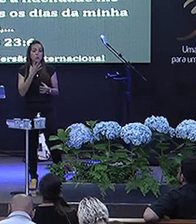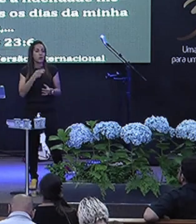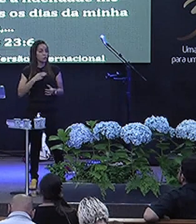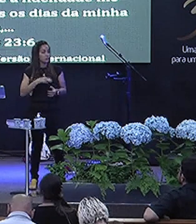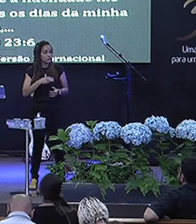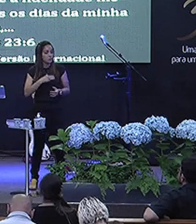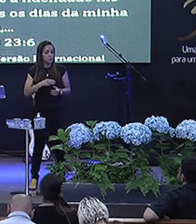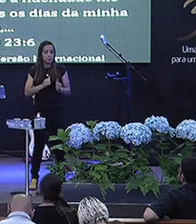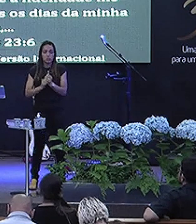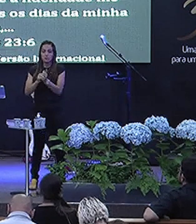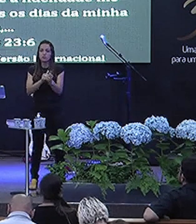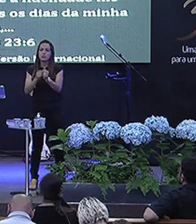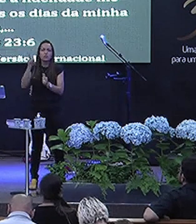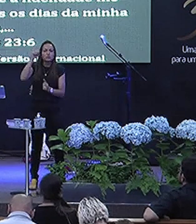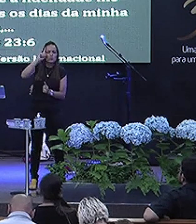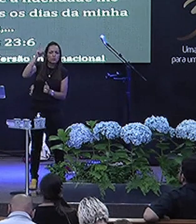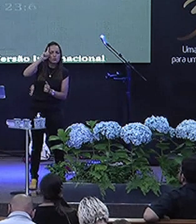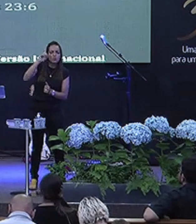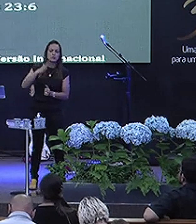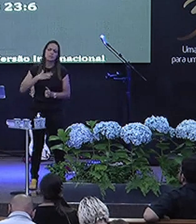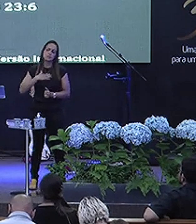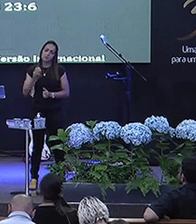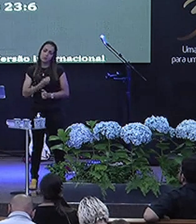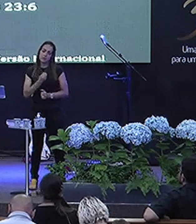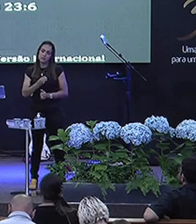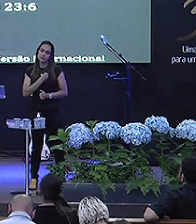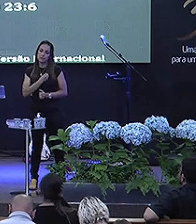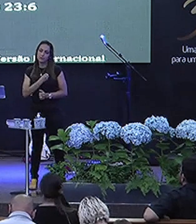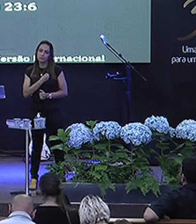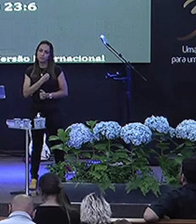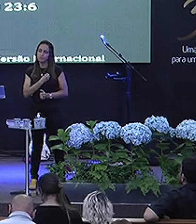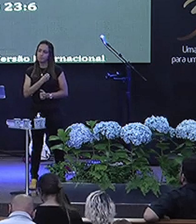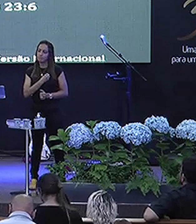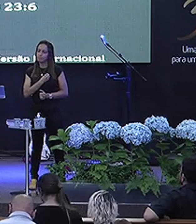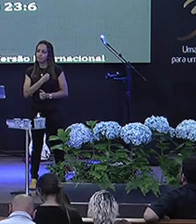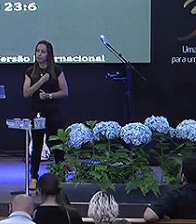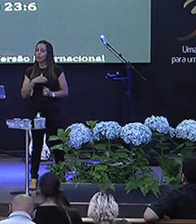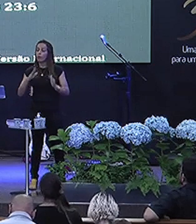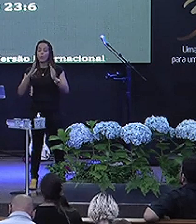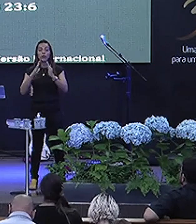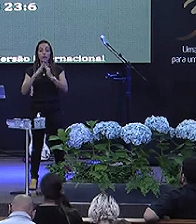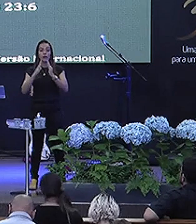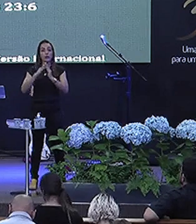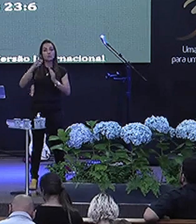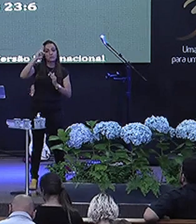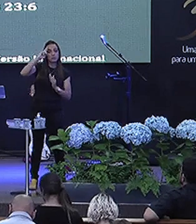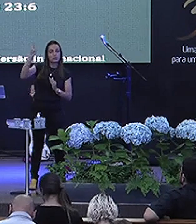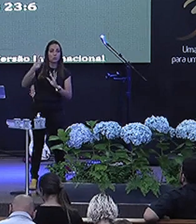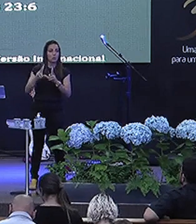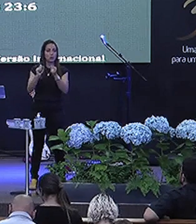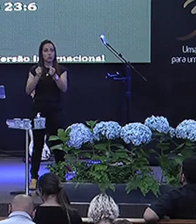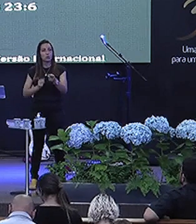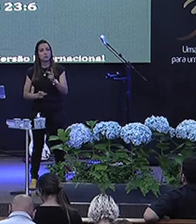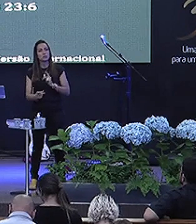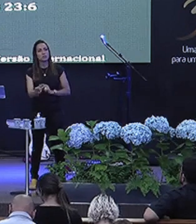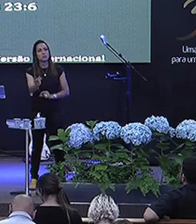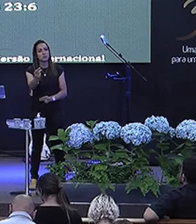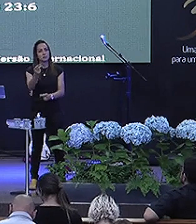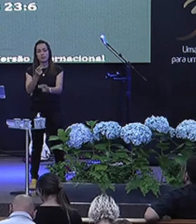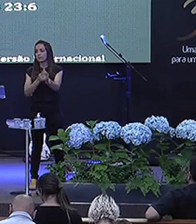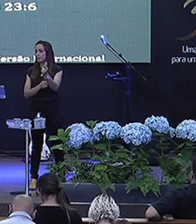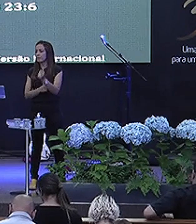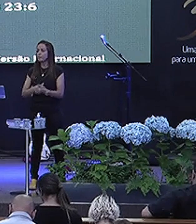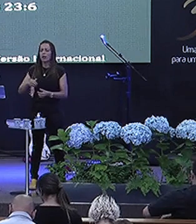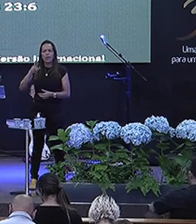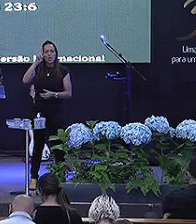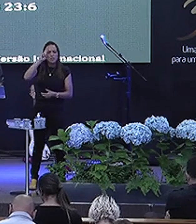misericórdia me seguirão todos os dias da minha vida E eu habitarei na casa do Senhor para todos sempre Senhor,